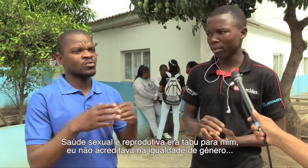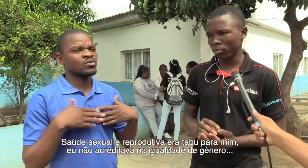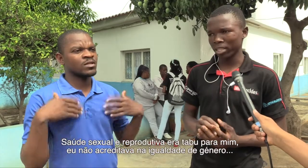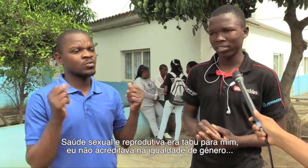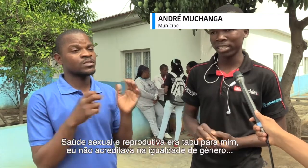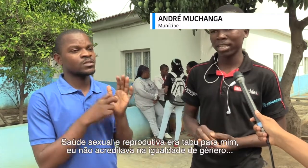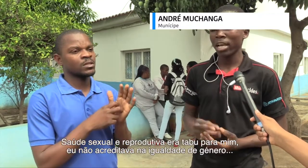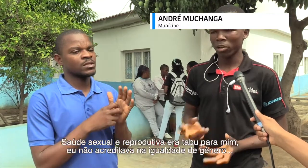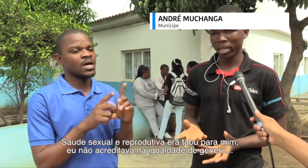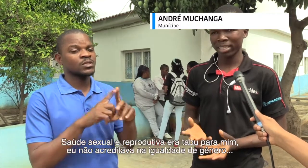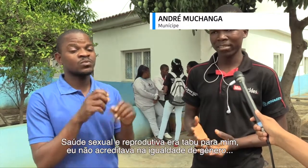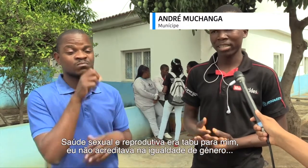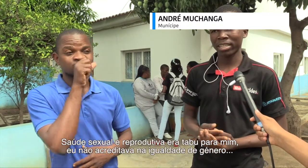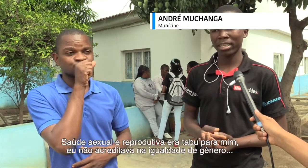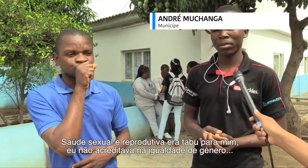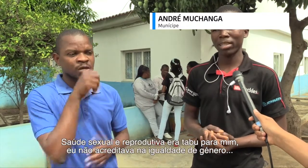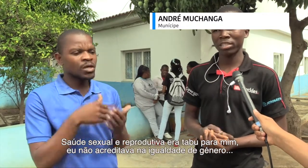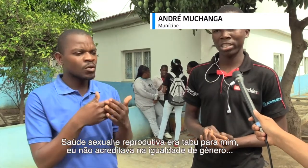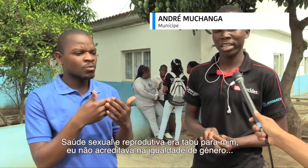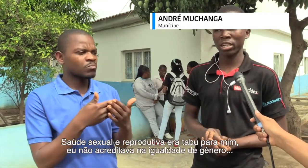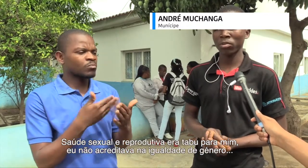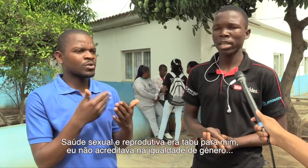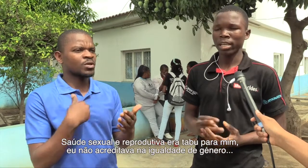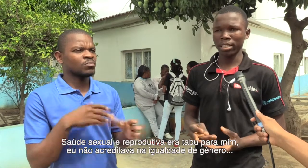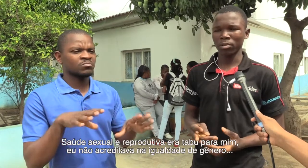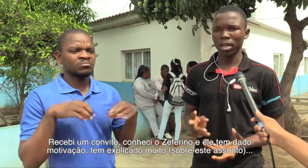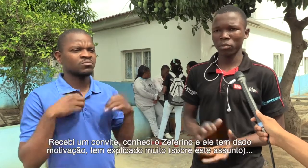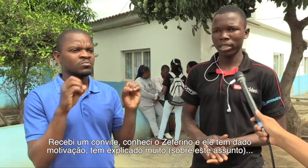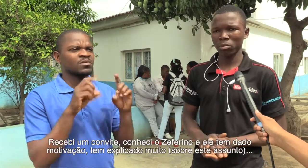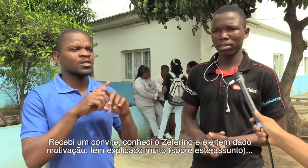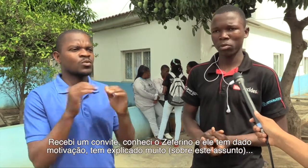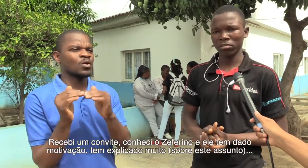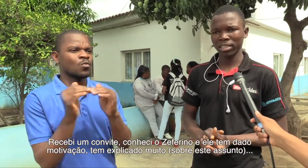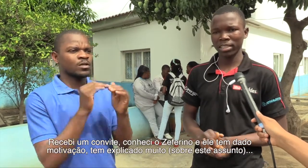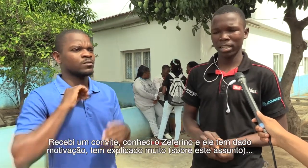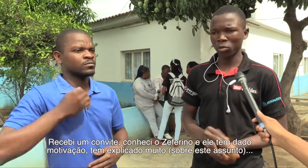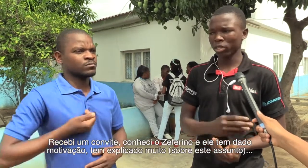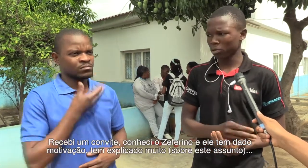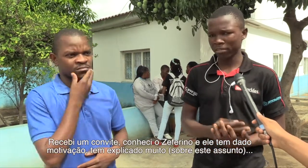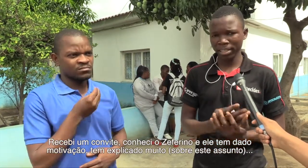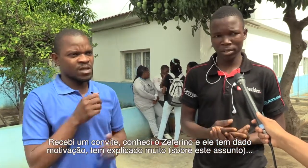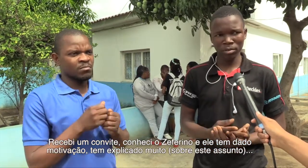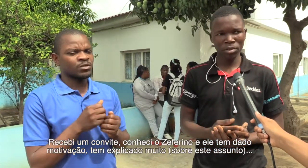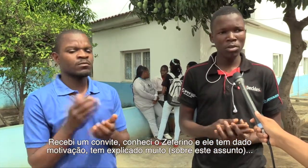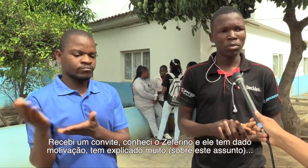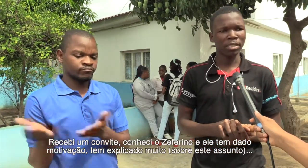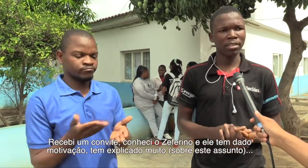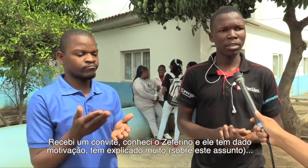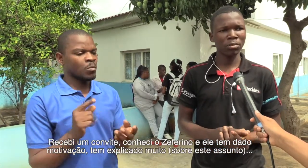tabu, muitas vezes. Eu não acreditava na igualdade de gênero. Então, após ter recebido o convite, eu conheci o Zeferino. O Zeferino,